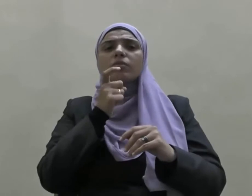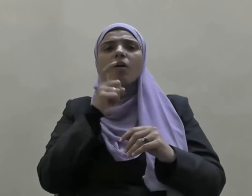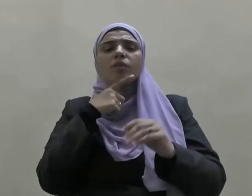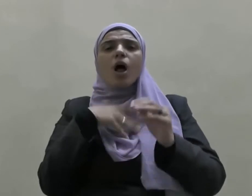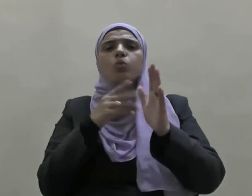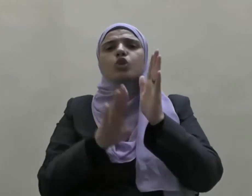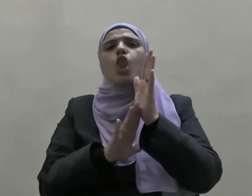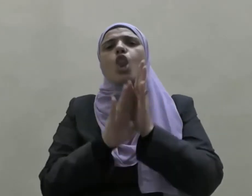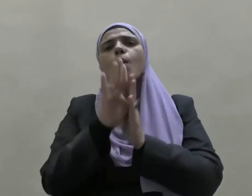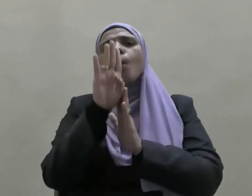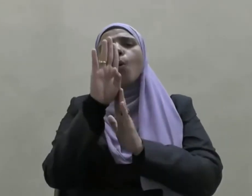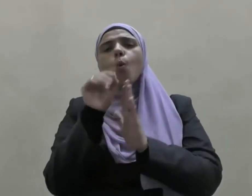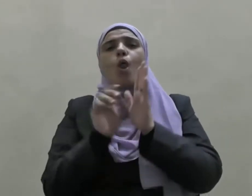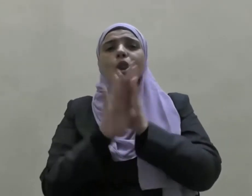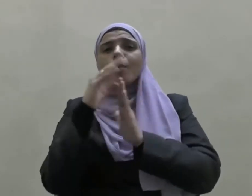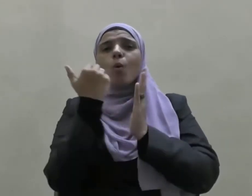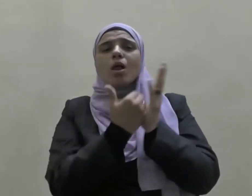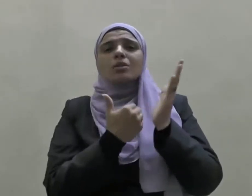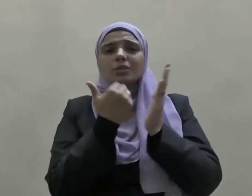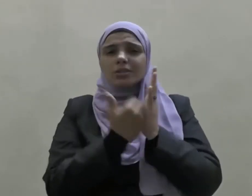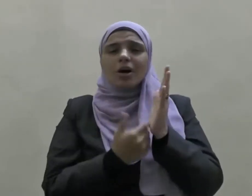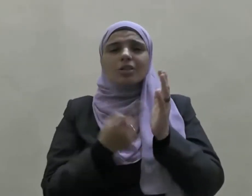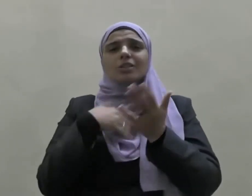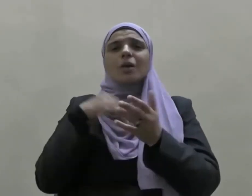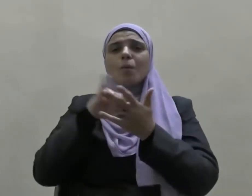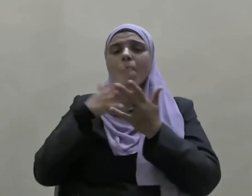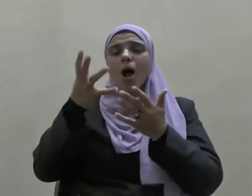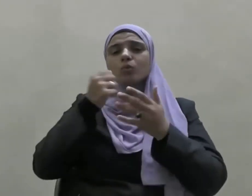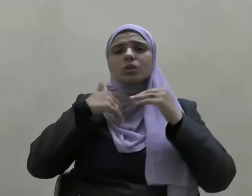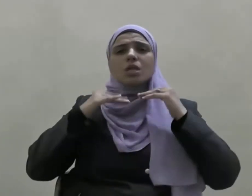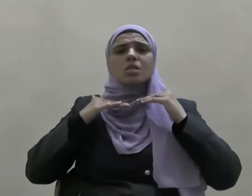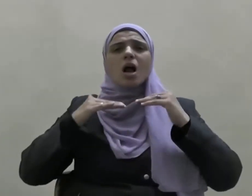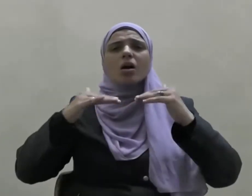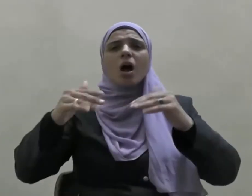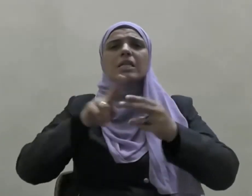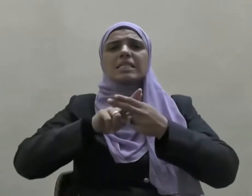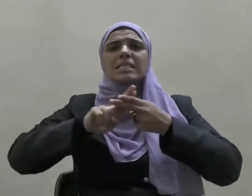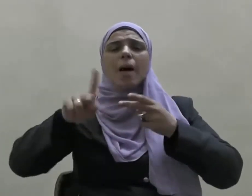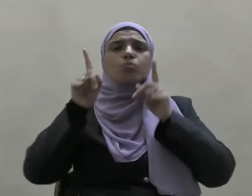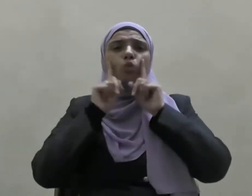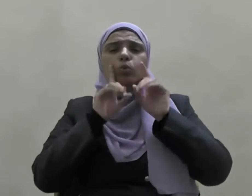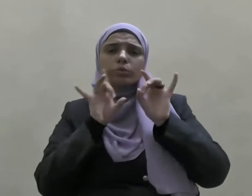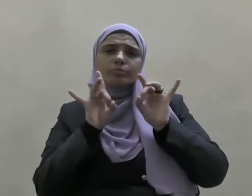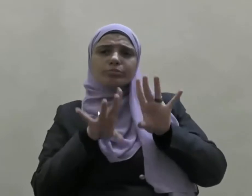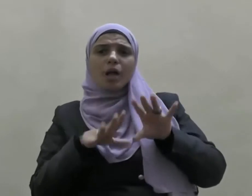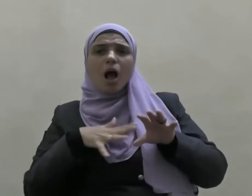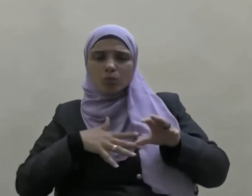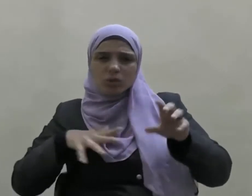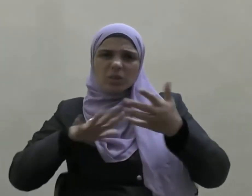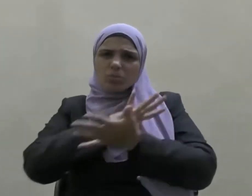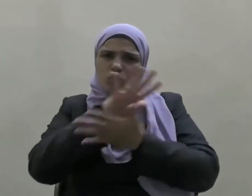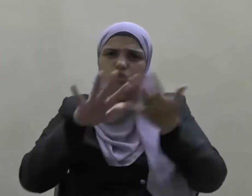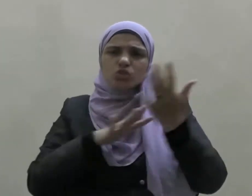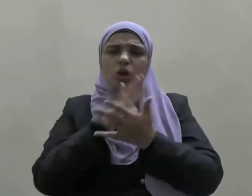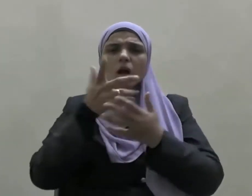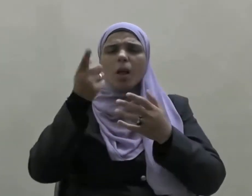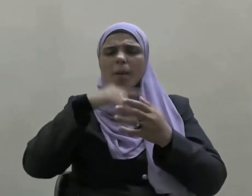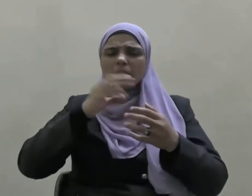نمو اقتصاده والنيل من استقراره وسلامته وبث روح